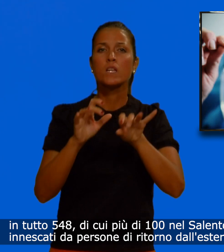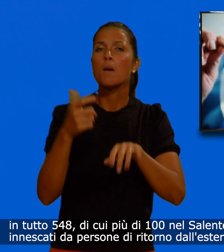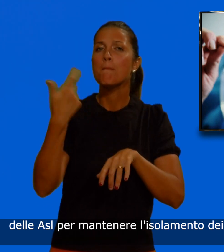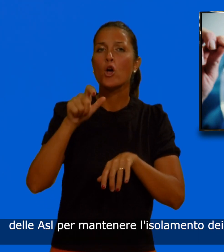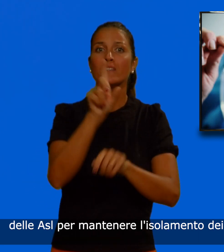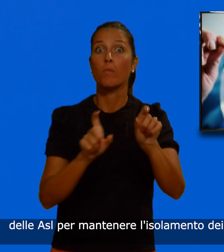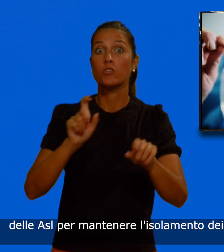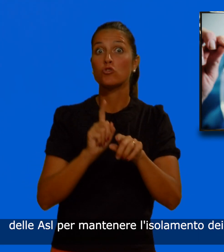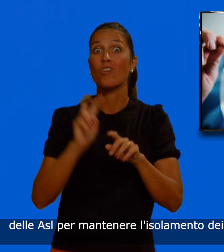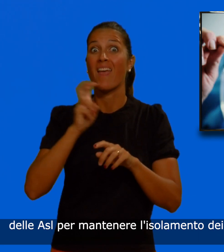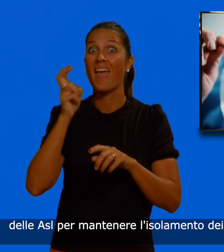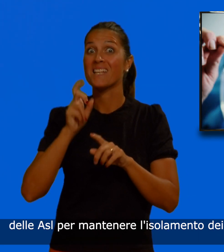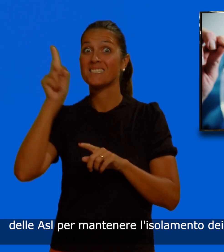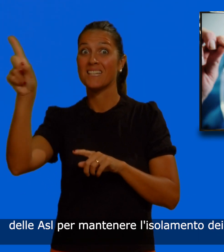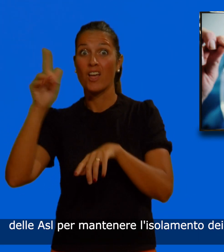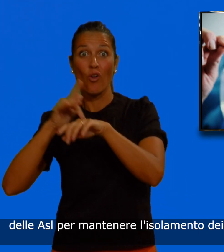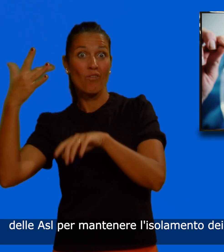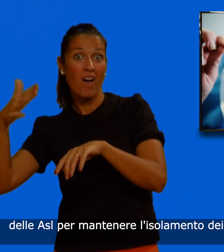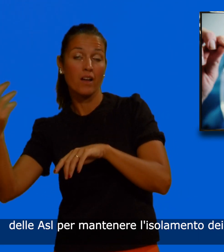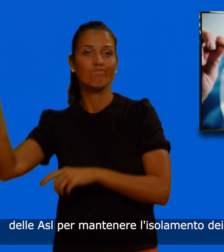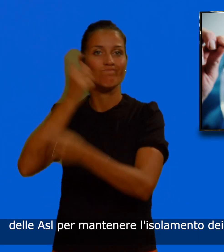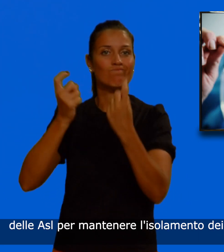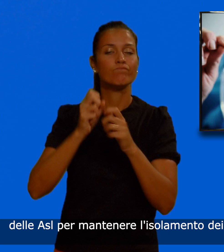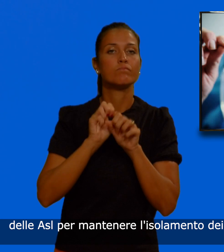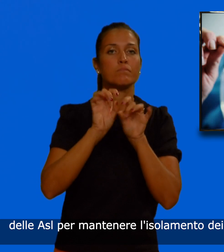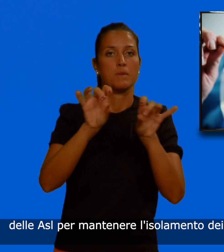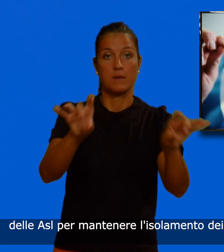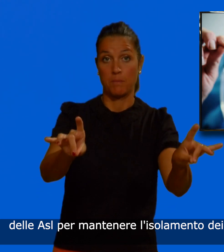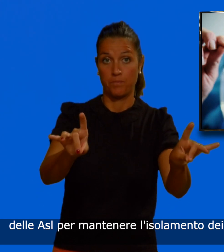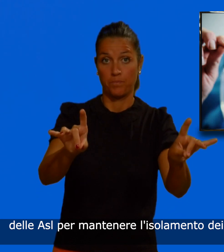Massima allerta delle ASL per mantenere l'isolamento dei positivi.